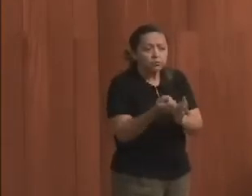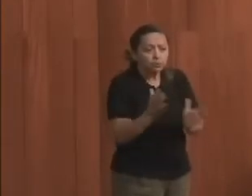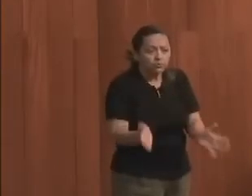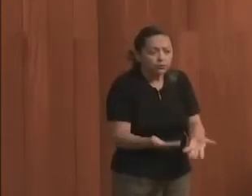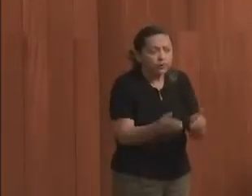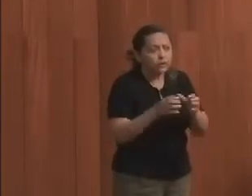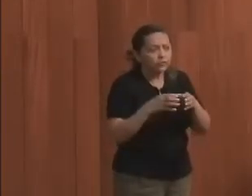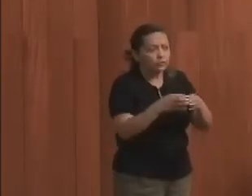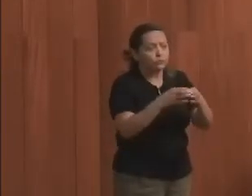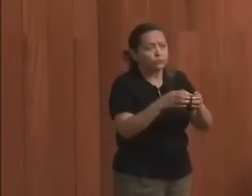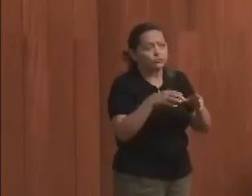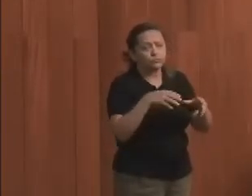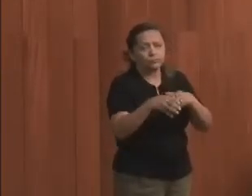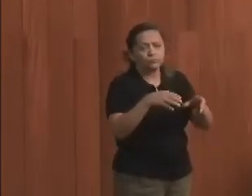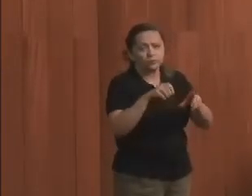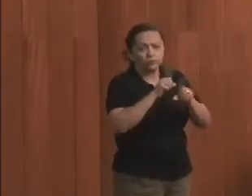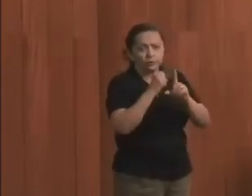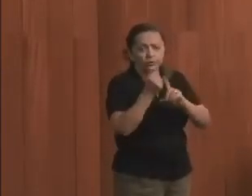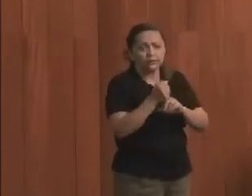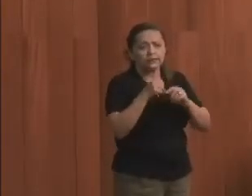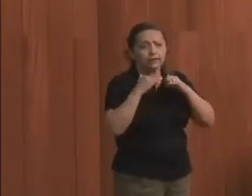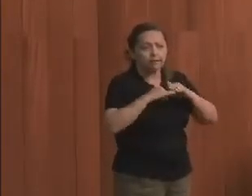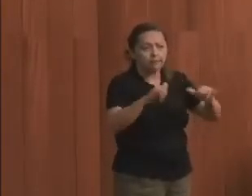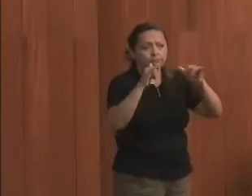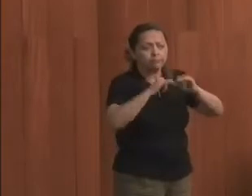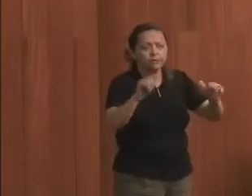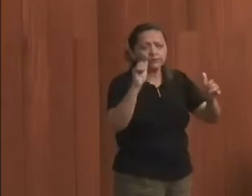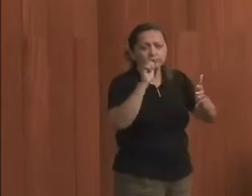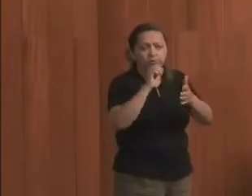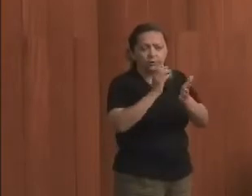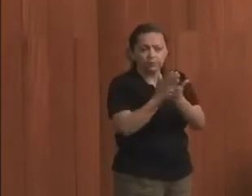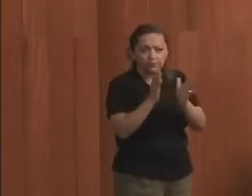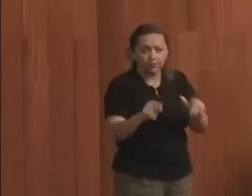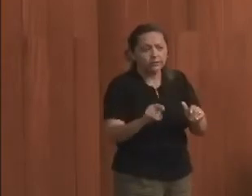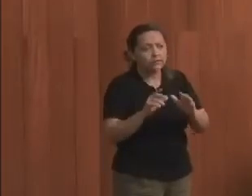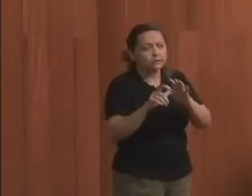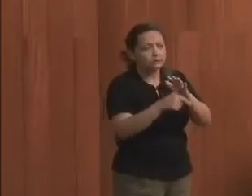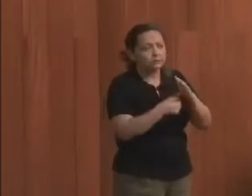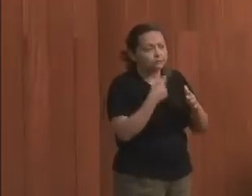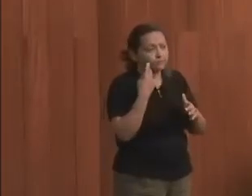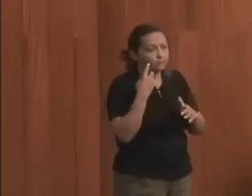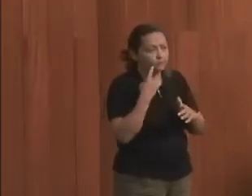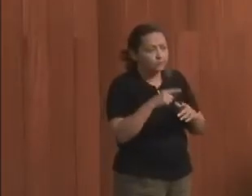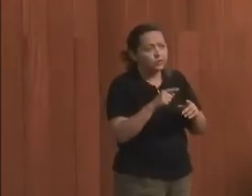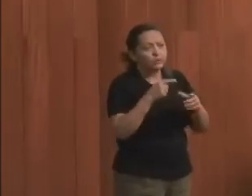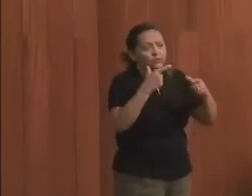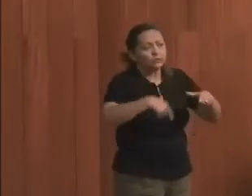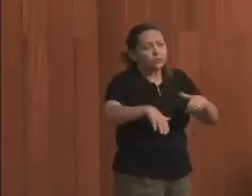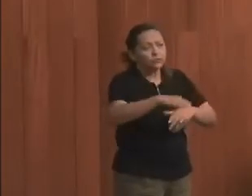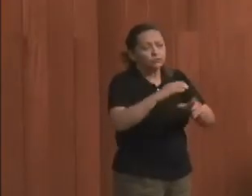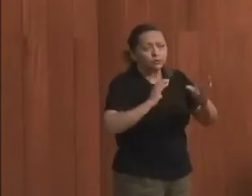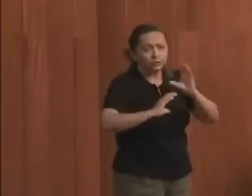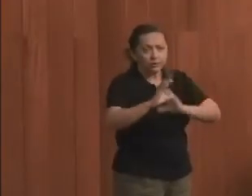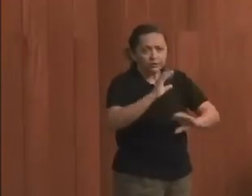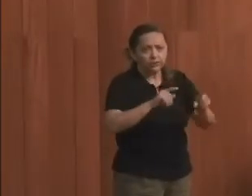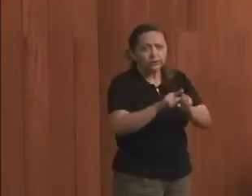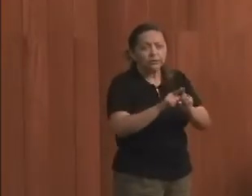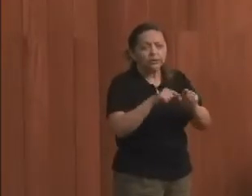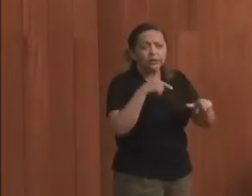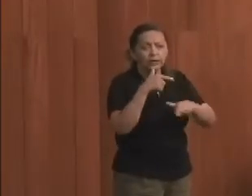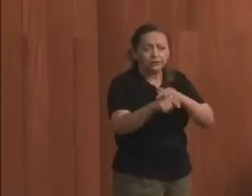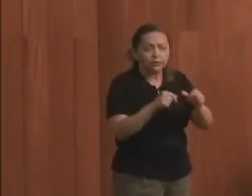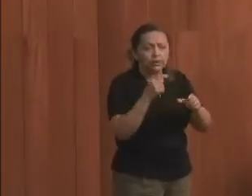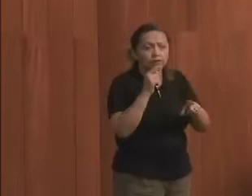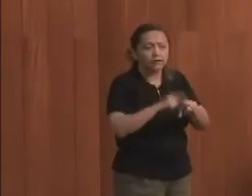conjunto com os movimentos sociais campanhas de combate às violações em meio de comunicação e atuar em